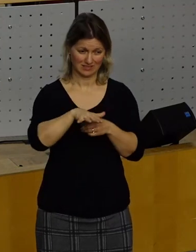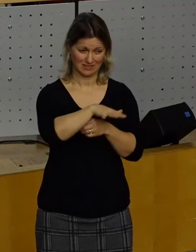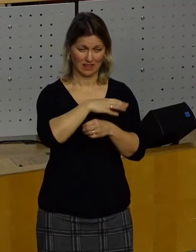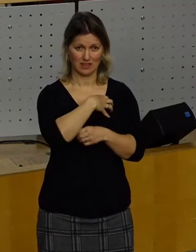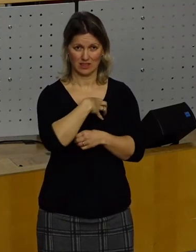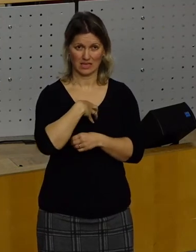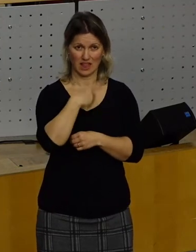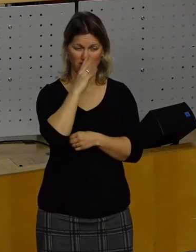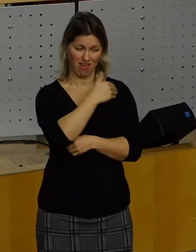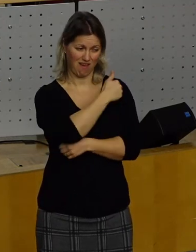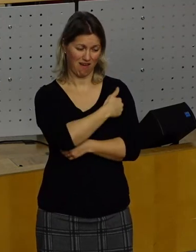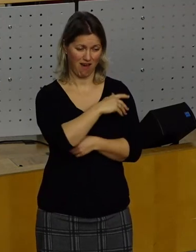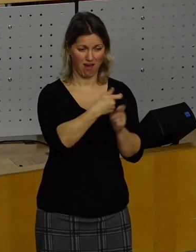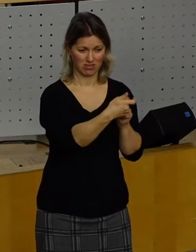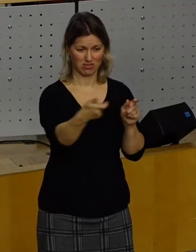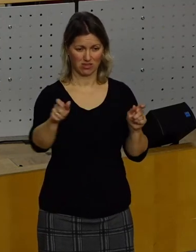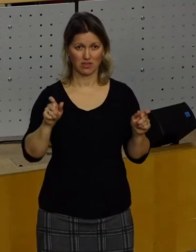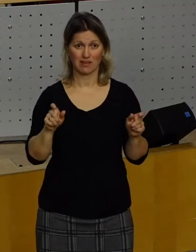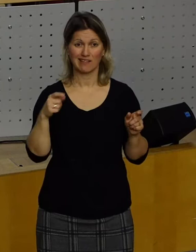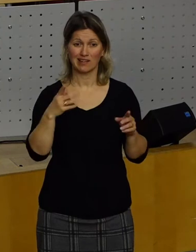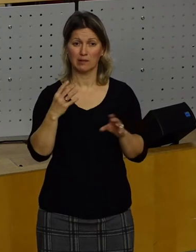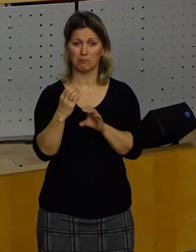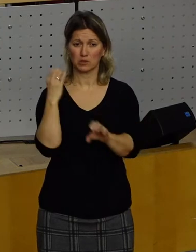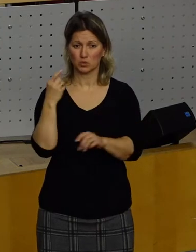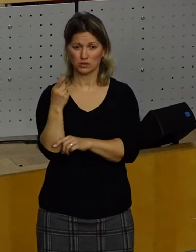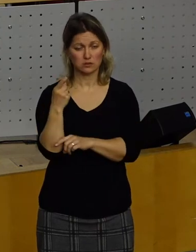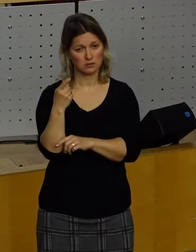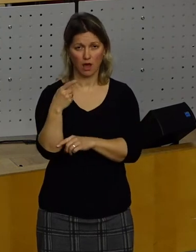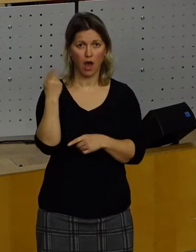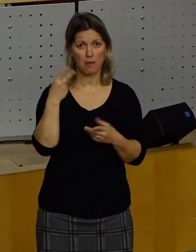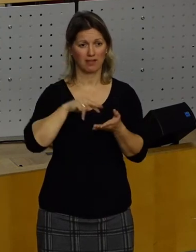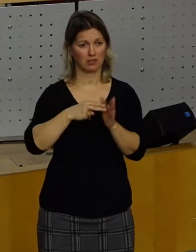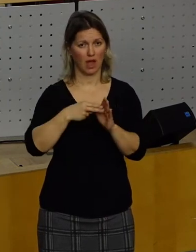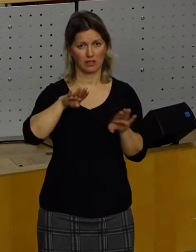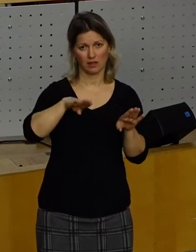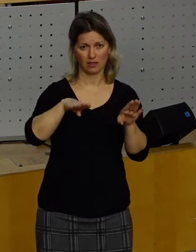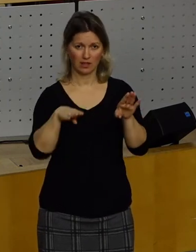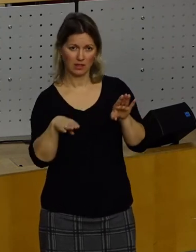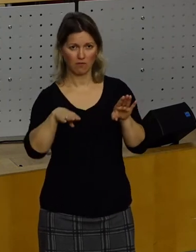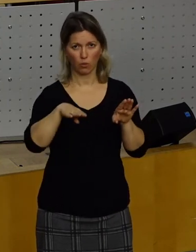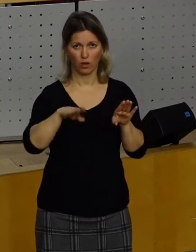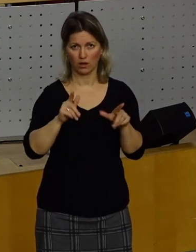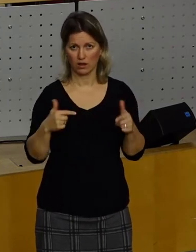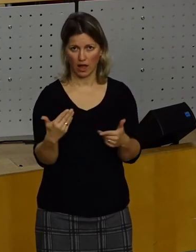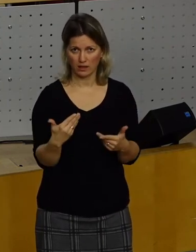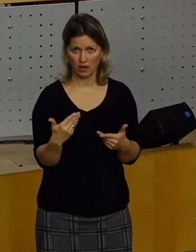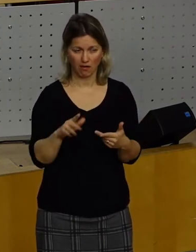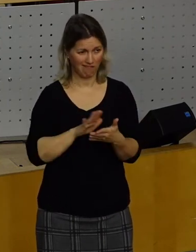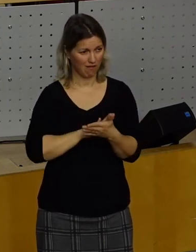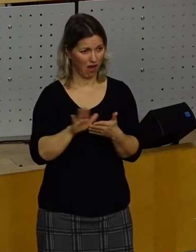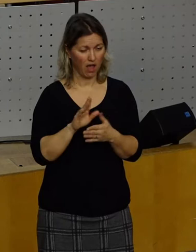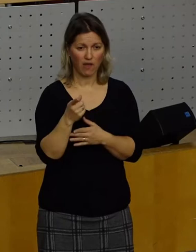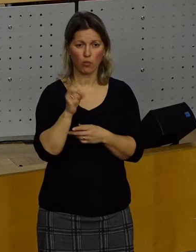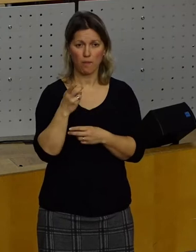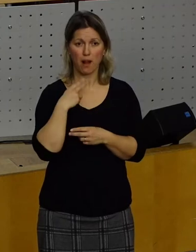Dresden Busse fahren, die eben nicht mit Niederflurtechnik ausgestattet sind, sondern, mal ganz platt gesagt,